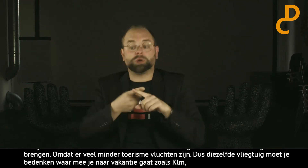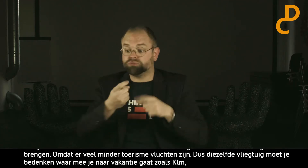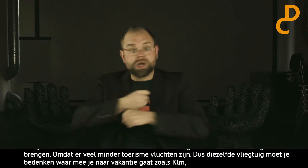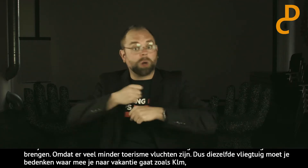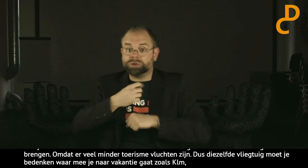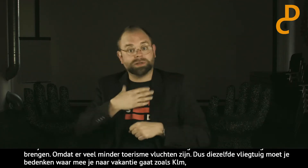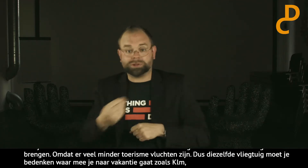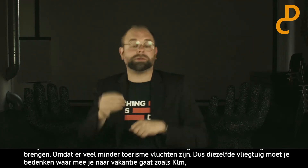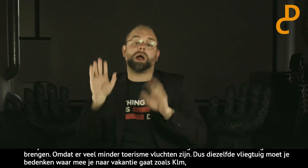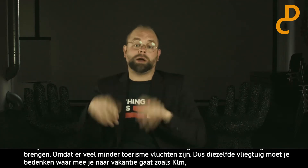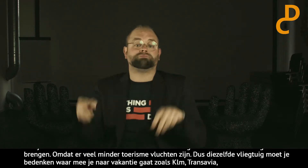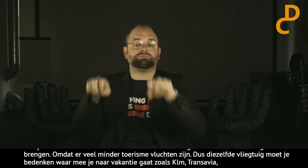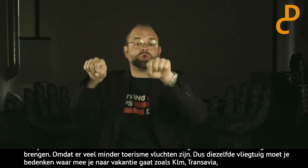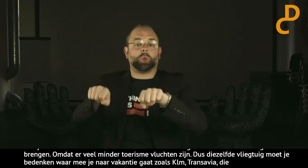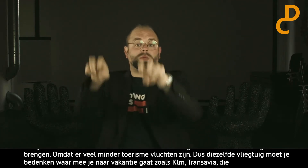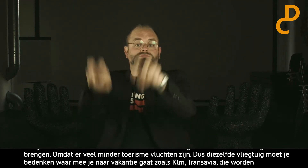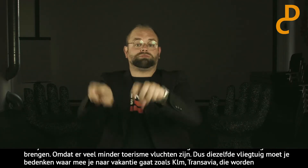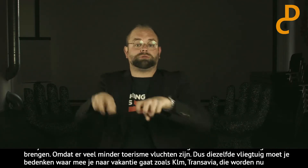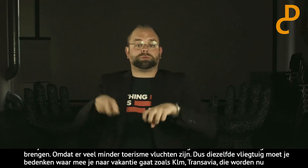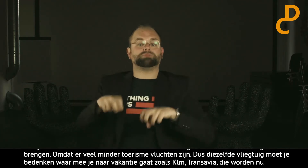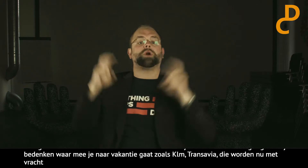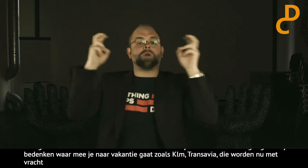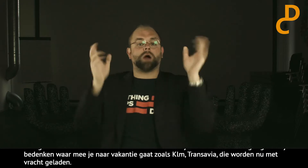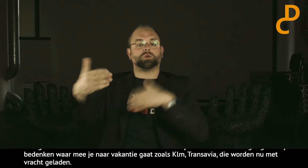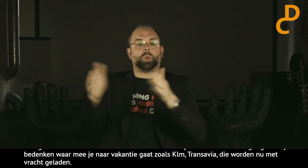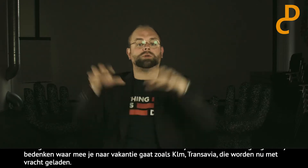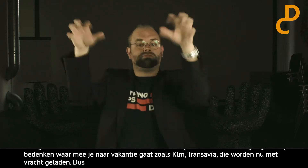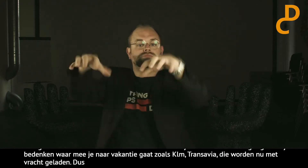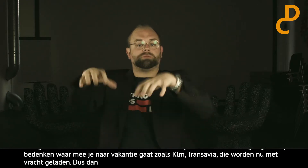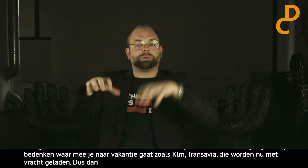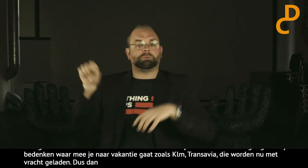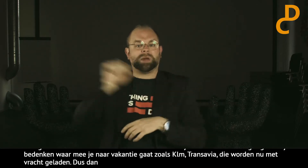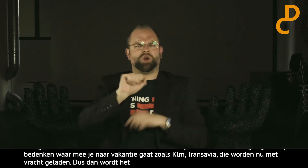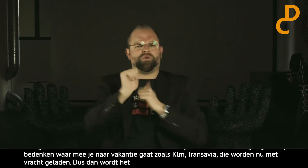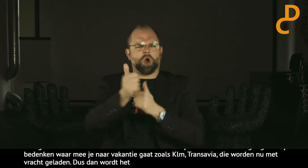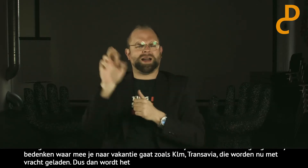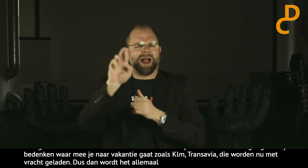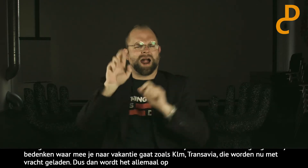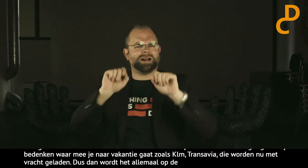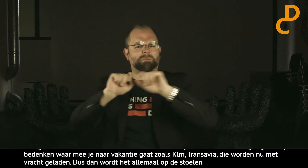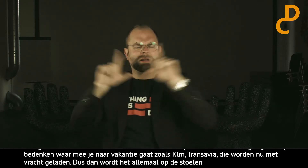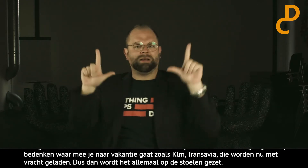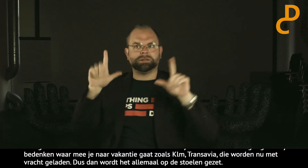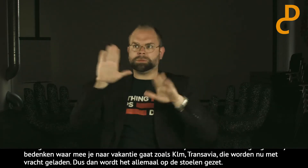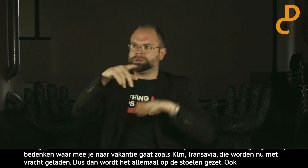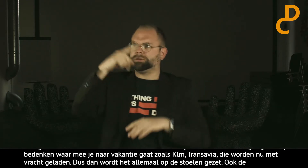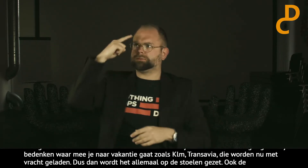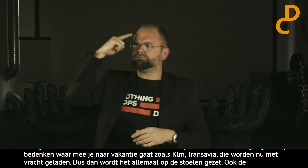vracht geladen. Dus dat wordt allemaal ook op de stoelen gezet. Dus ook de dozen worden ook op de stoelen gezet. Dat is eigenlijk een beetje een raar